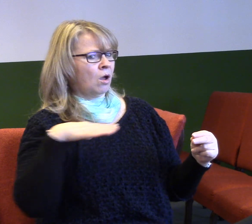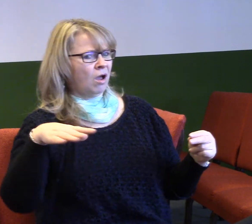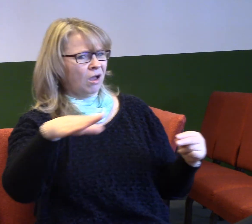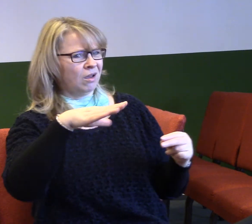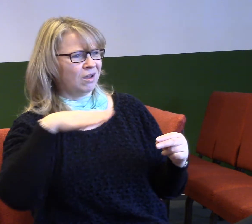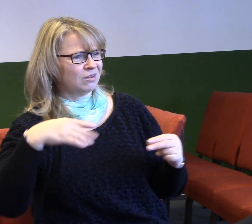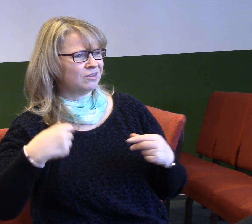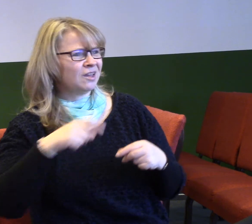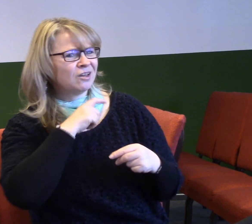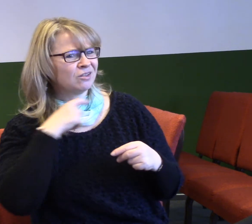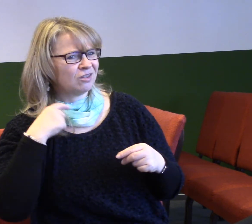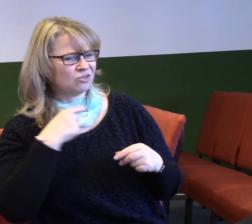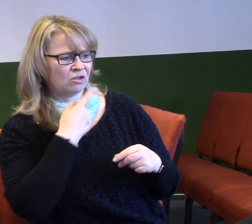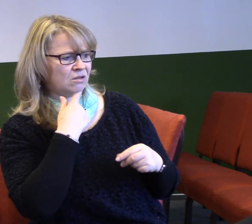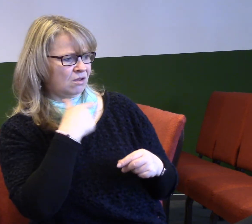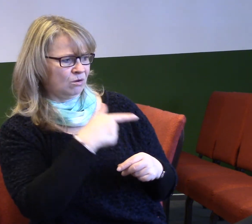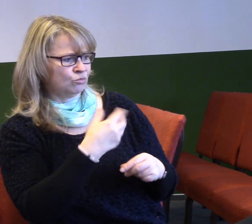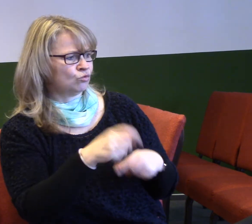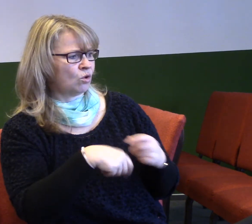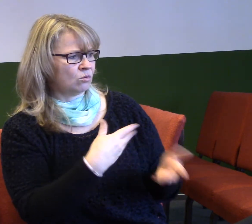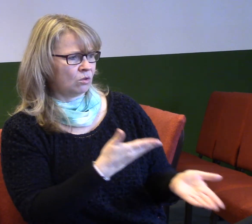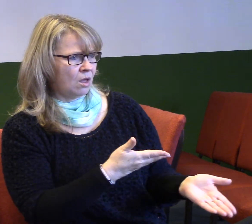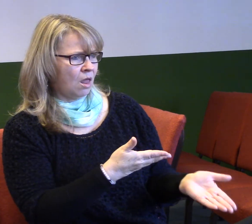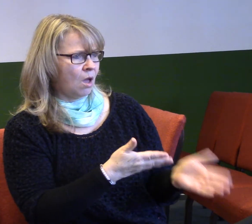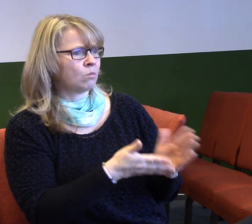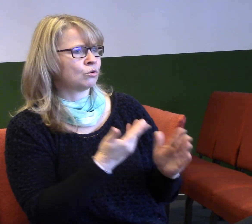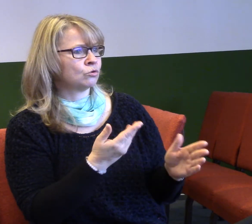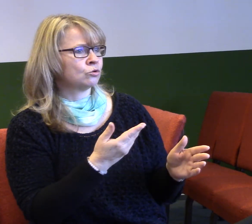To se nedělalo v té době. On se bavl s prostitutkama.